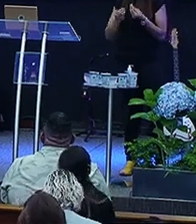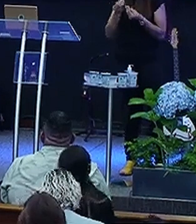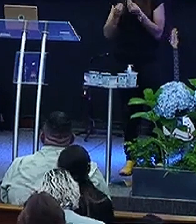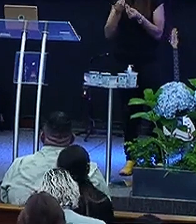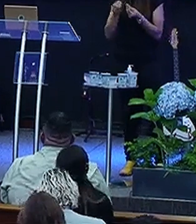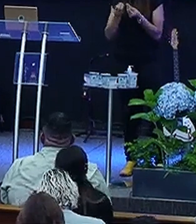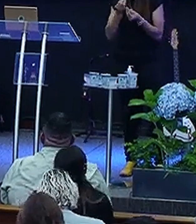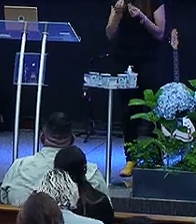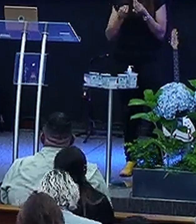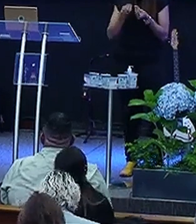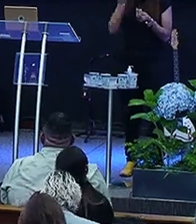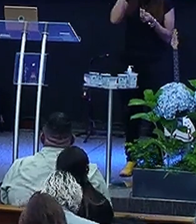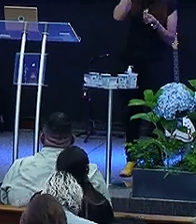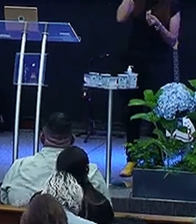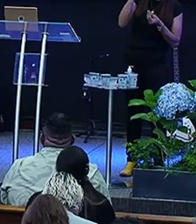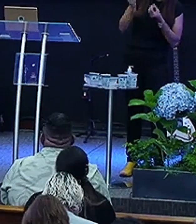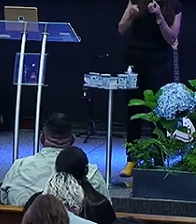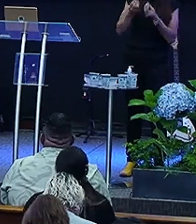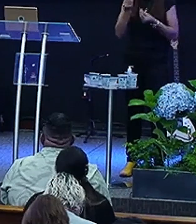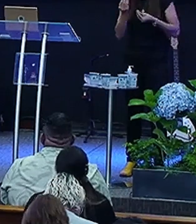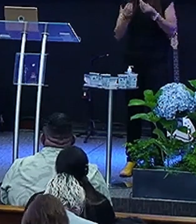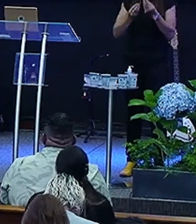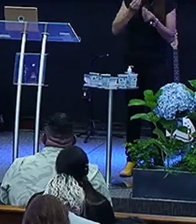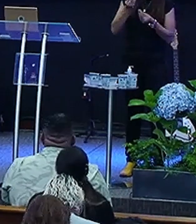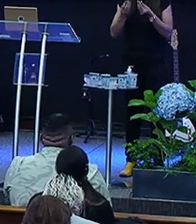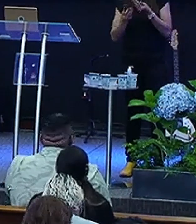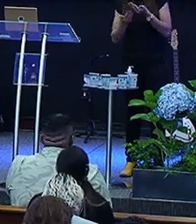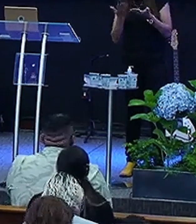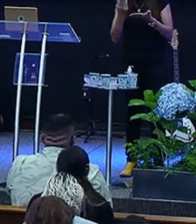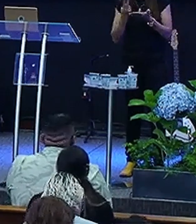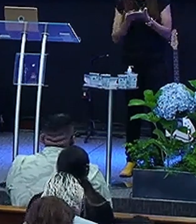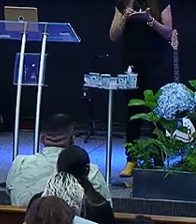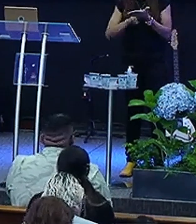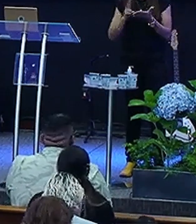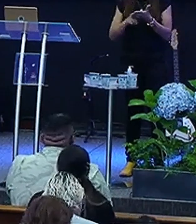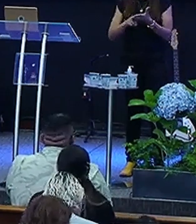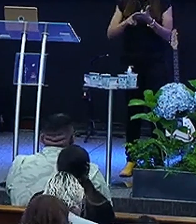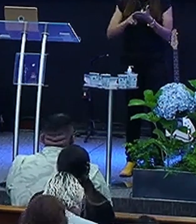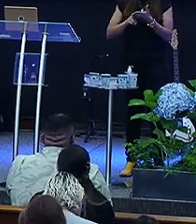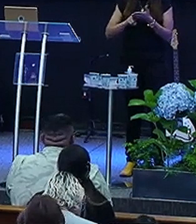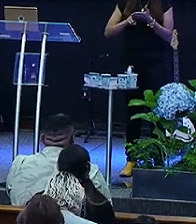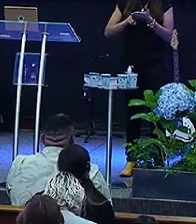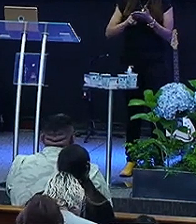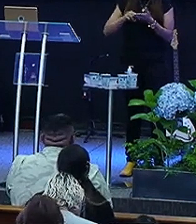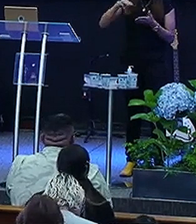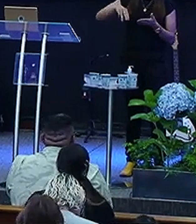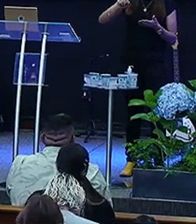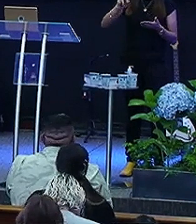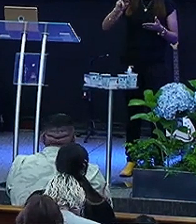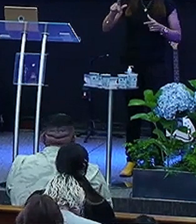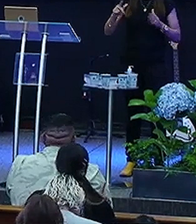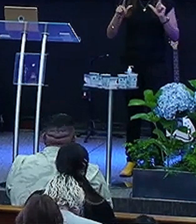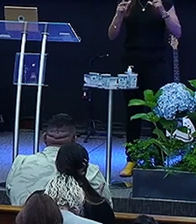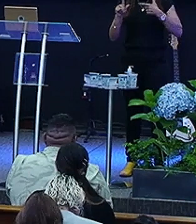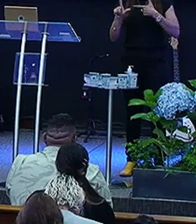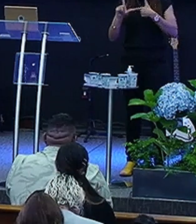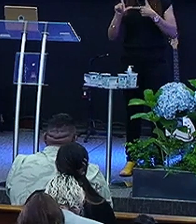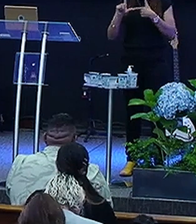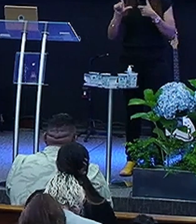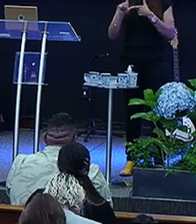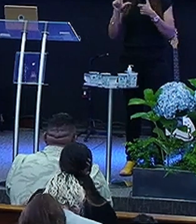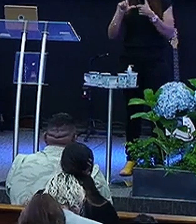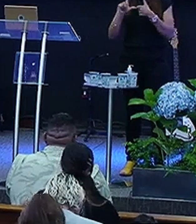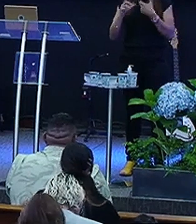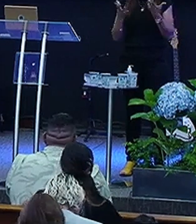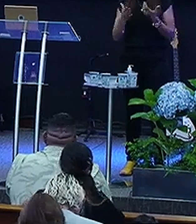na Eu não sei se é na tradução de Marcos ou de Lucas Mas é interessante Que lá na parábola do semeador Quando